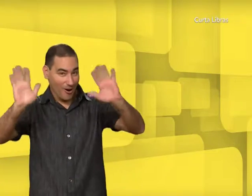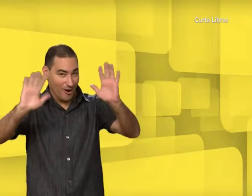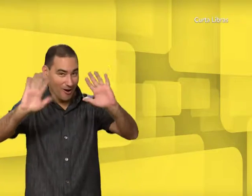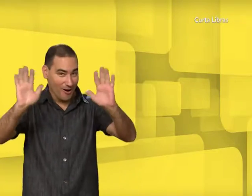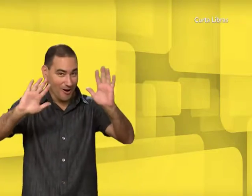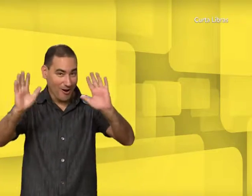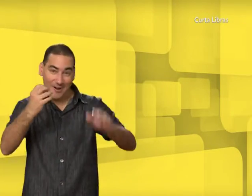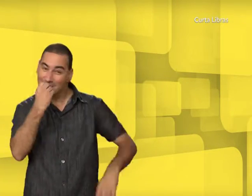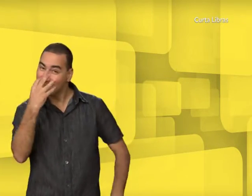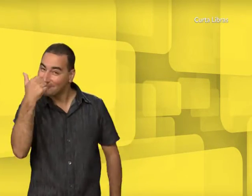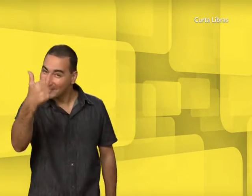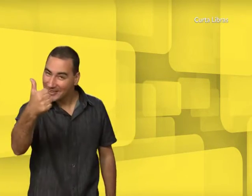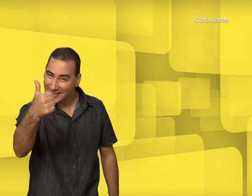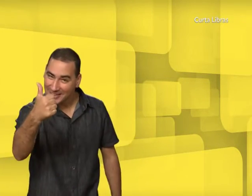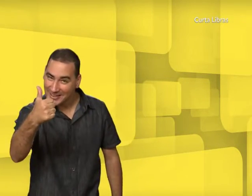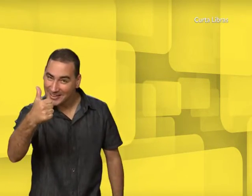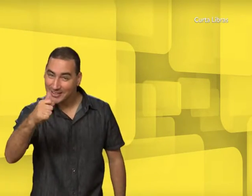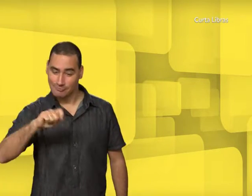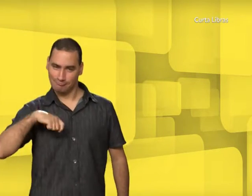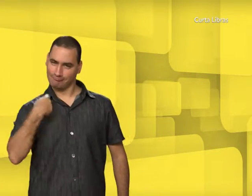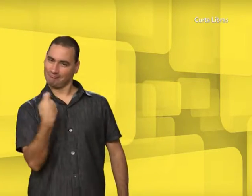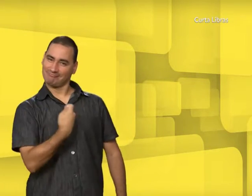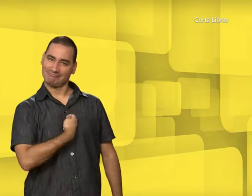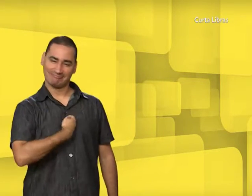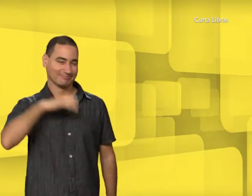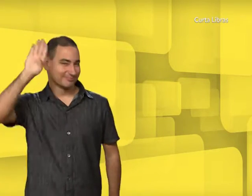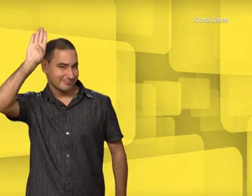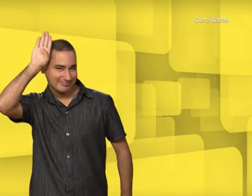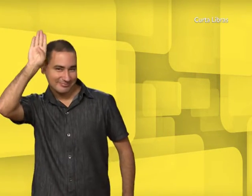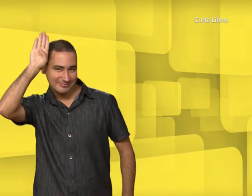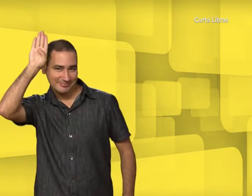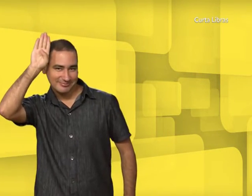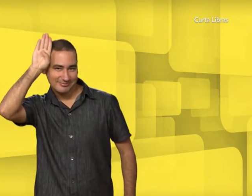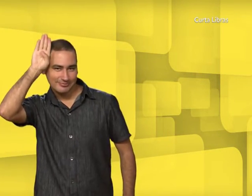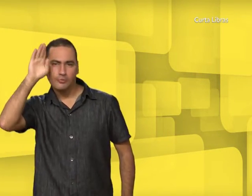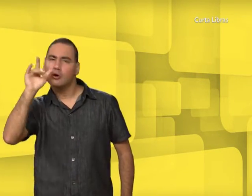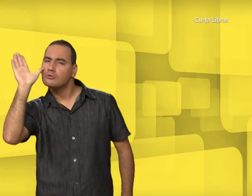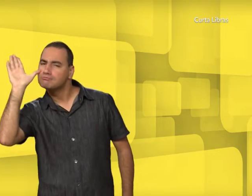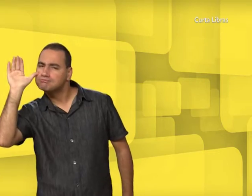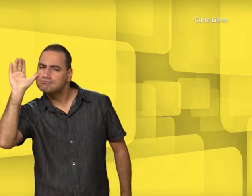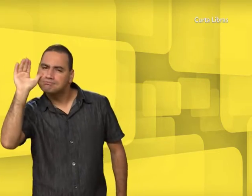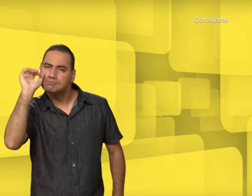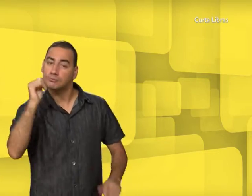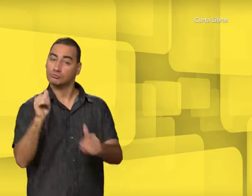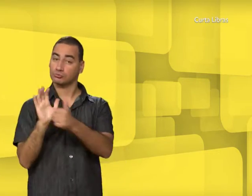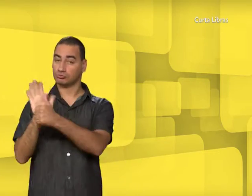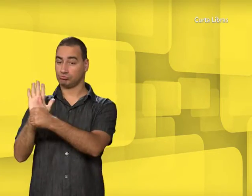Tudo bem? Meu sinal é esse. Assistiu ao Curta Libras?